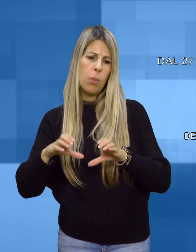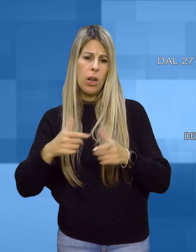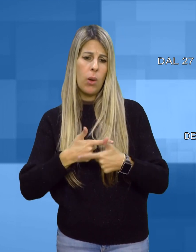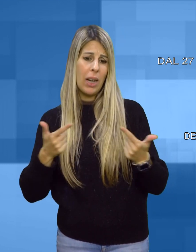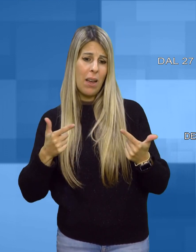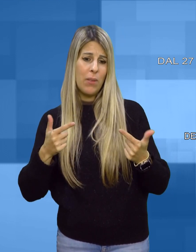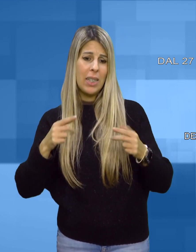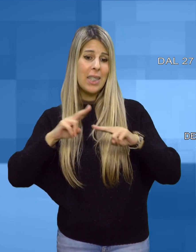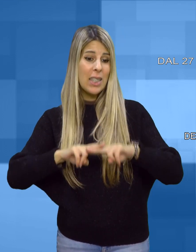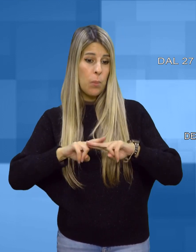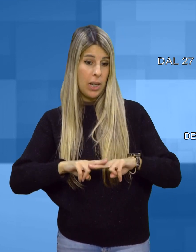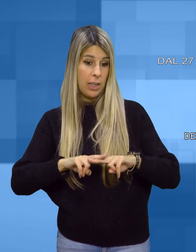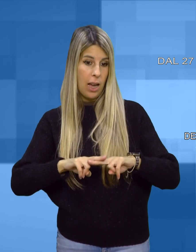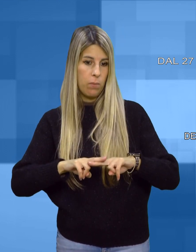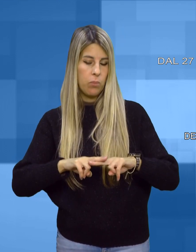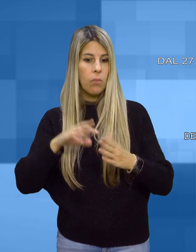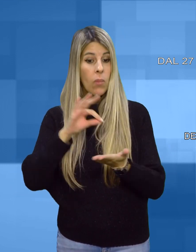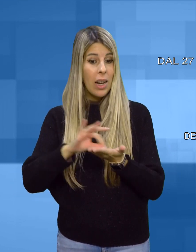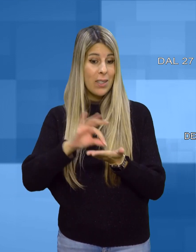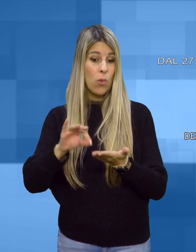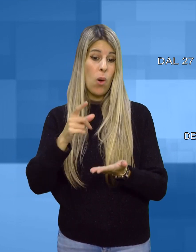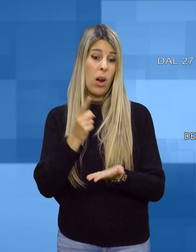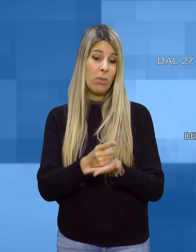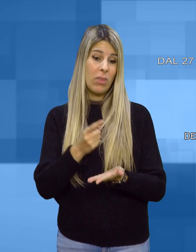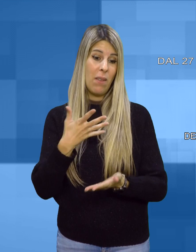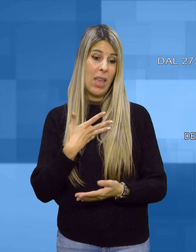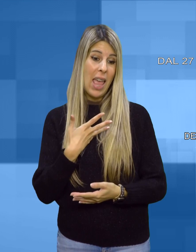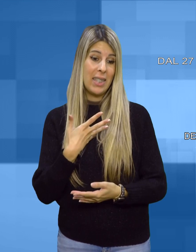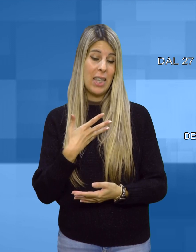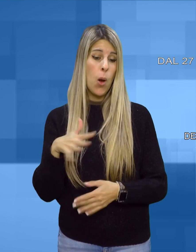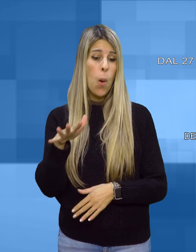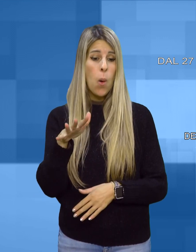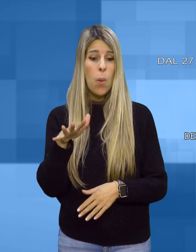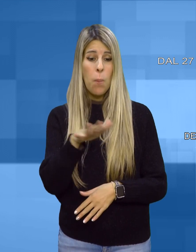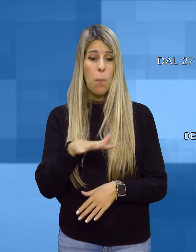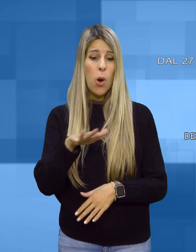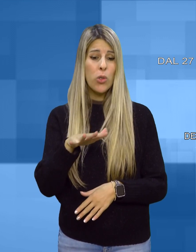incidenti prevale nella stragrande maggioranza dei lavoratori e dei genitori